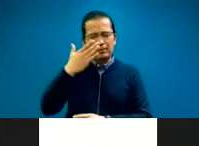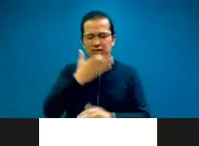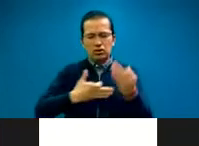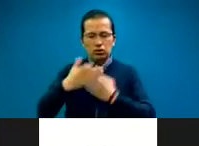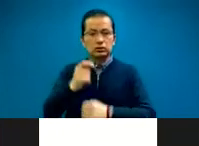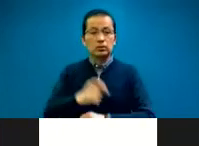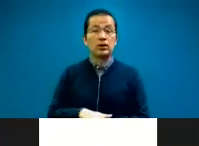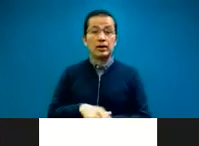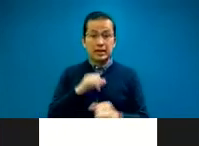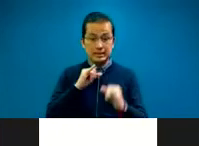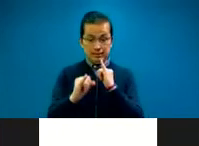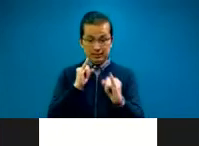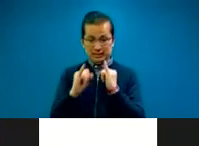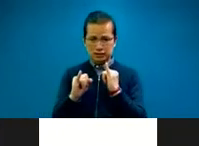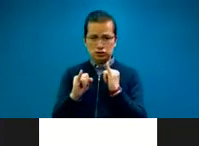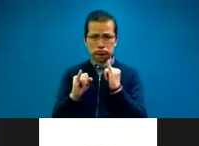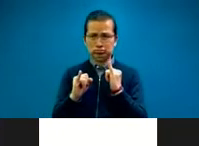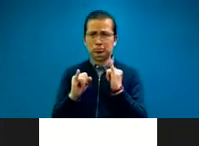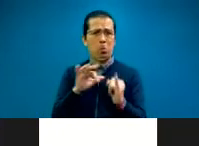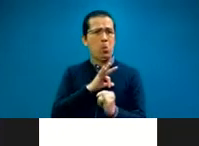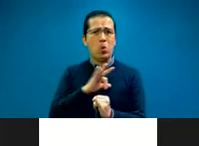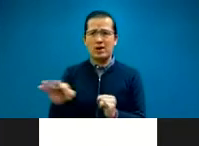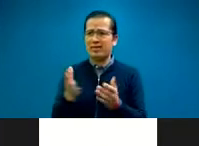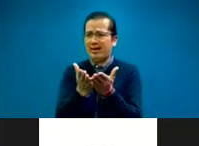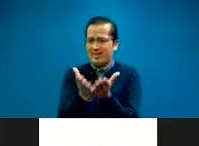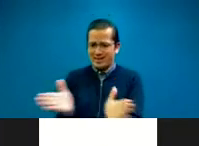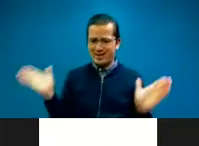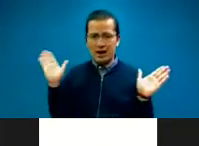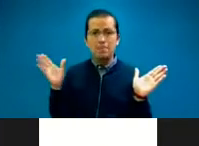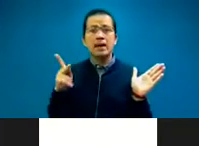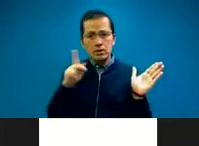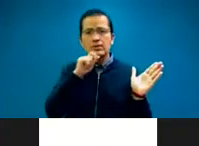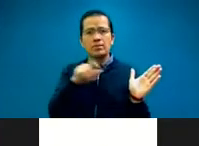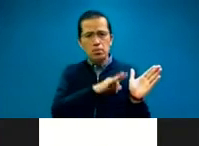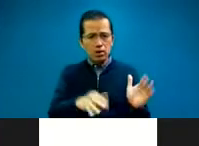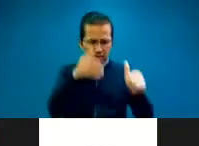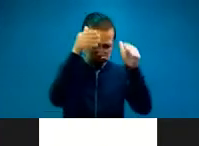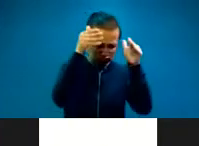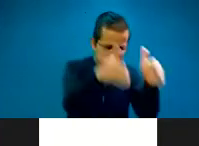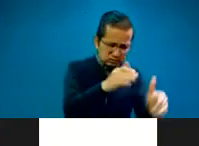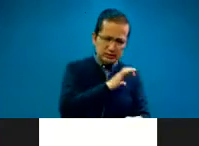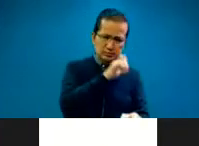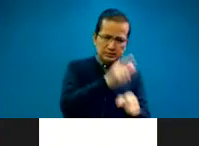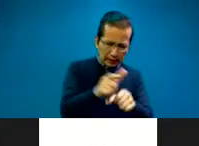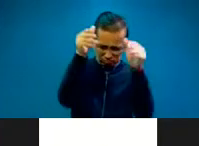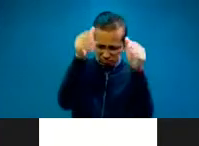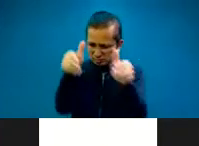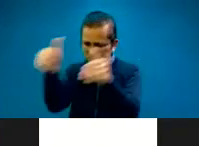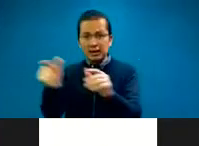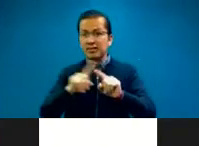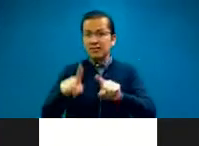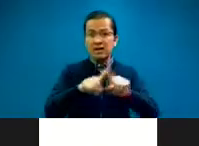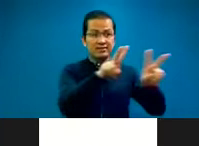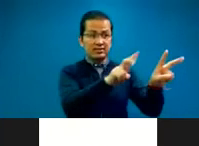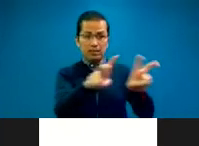especializada que pues al menos sí se... y es debido al vocabulario tan